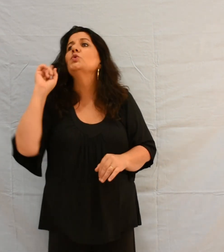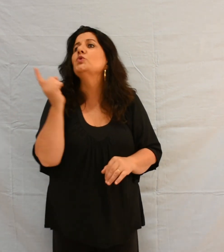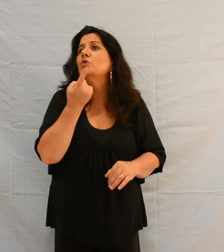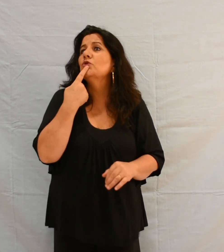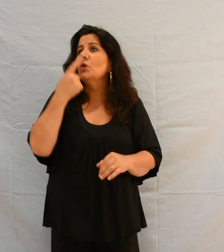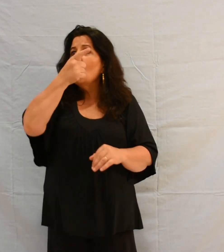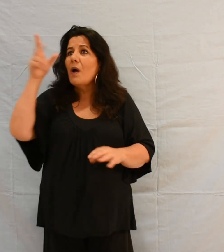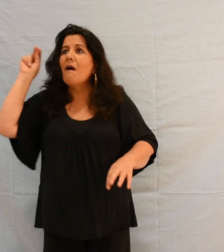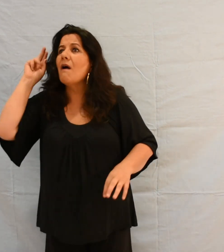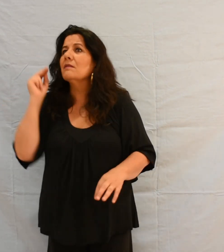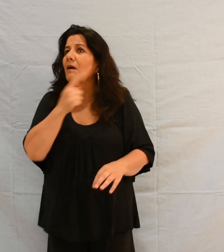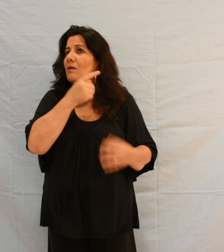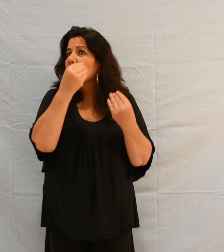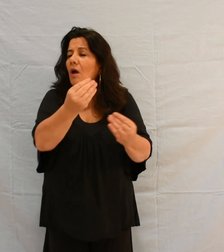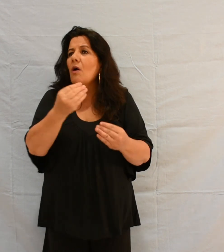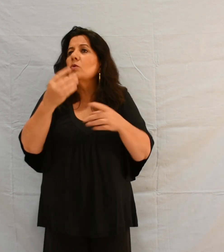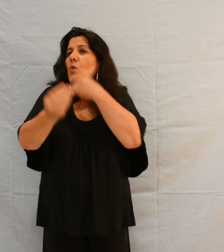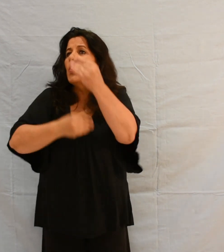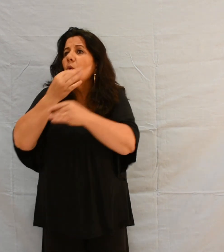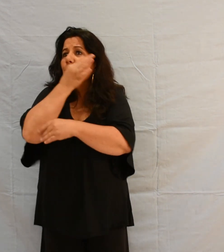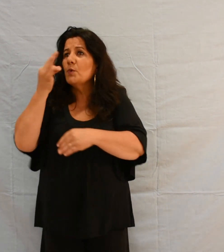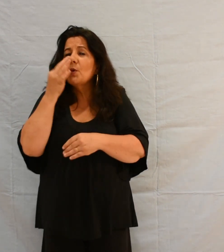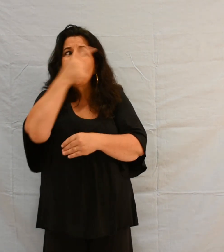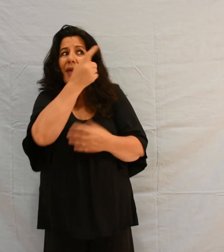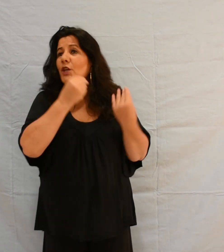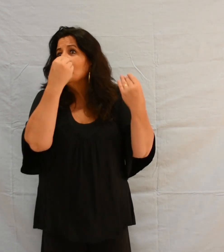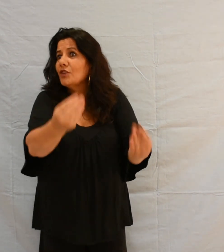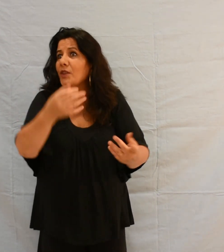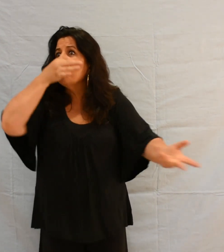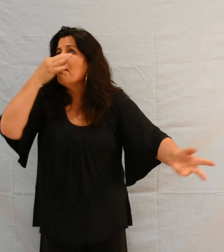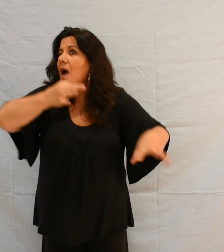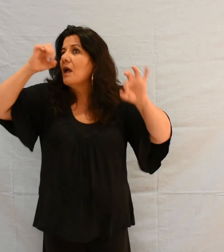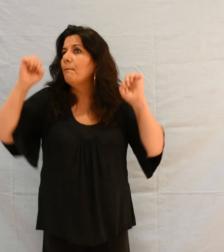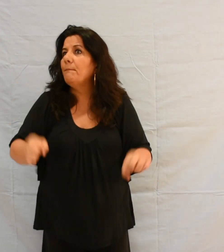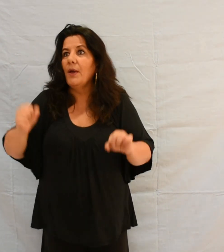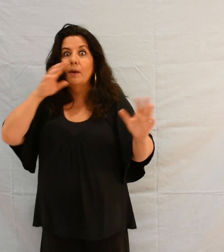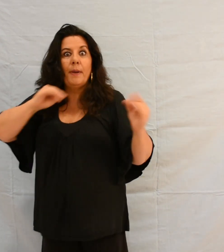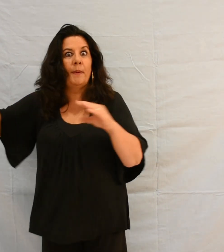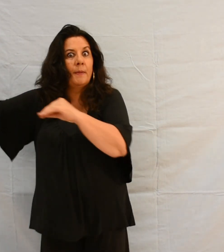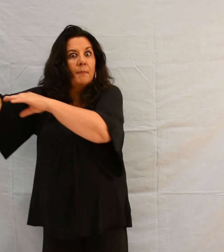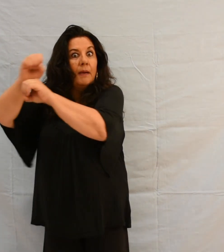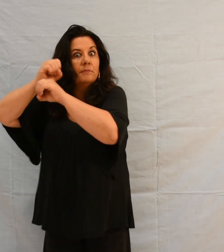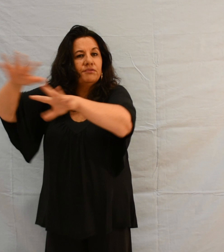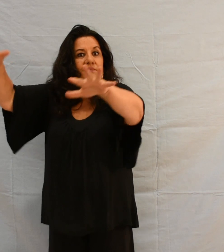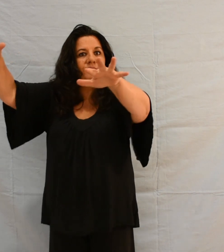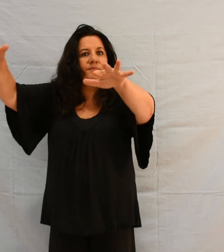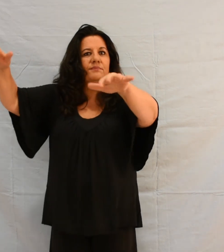» Il ! Il n'est très, s'il